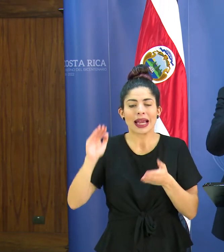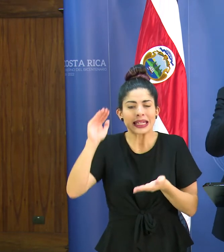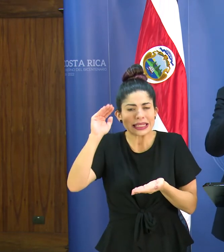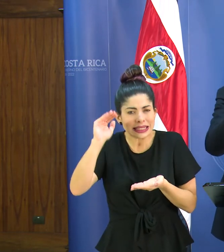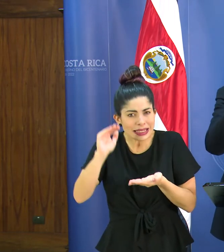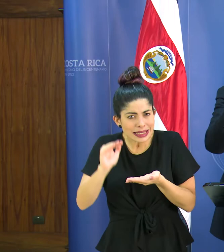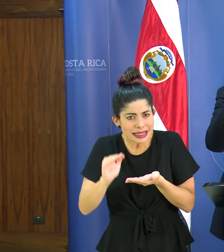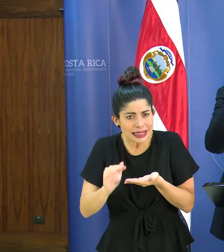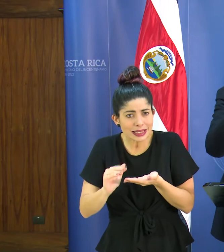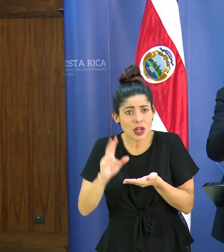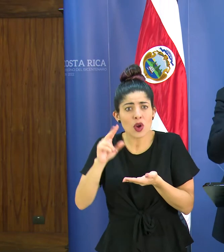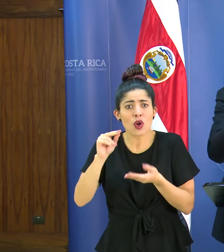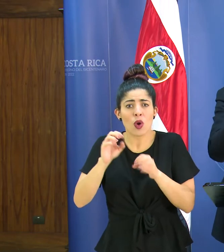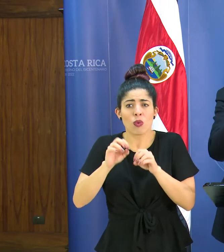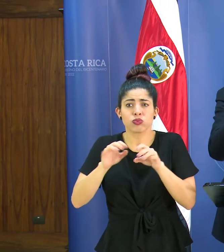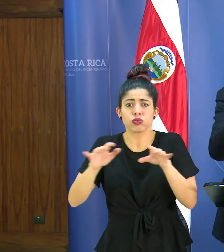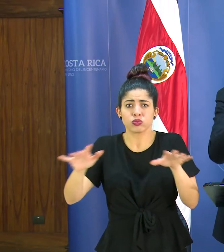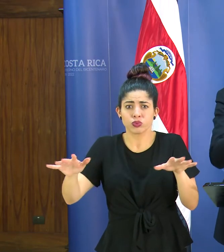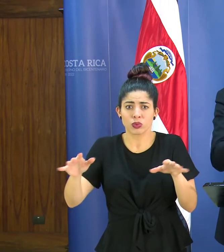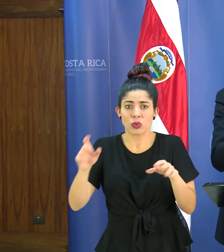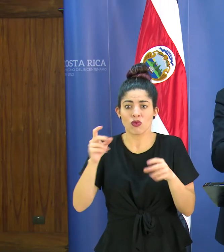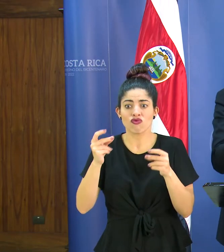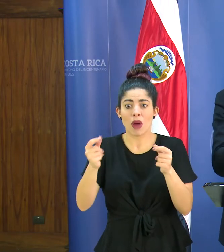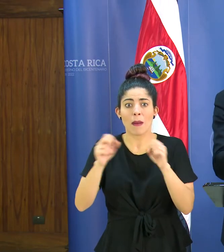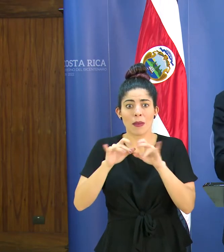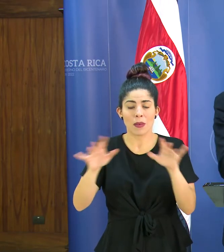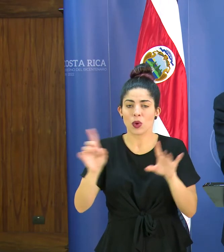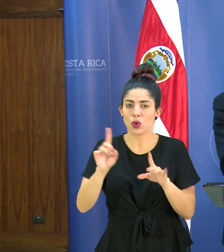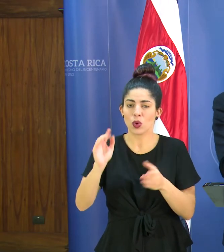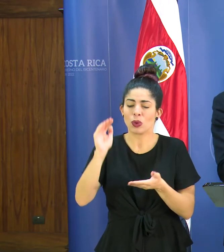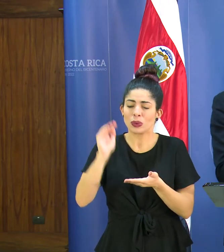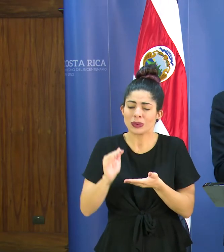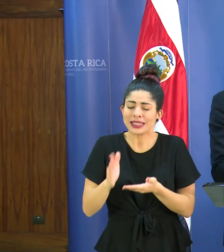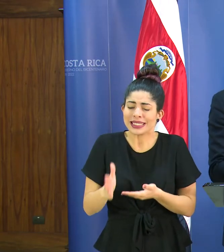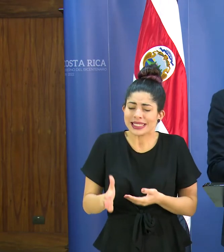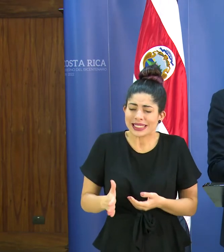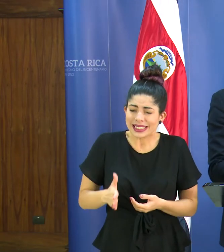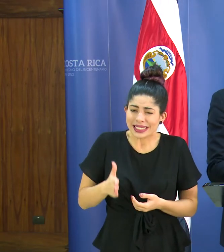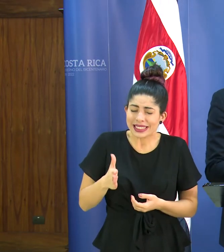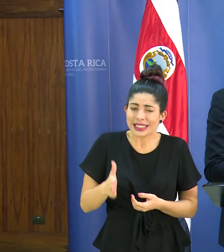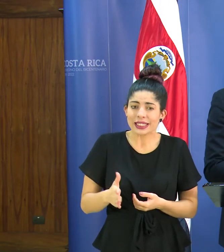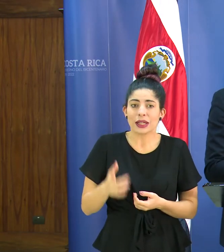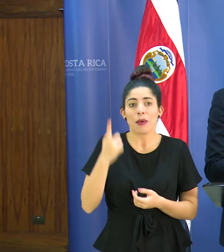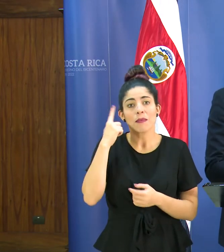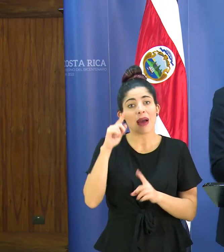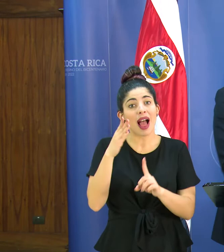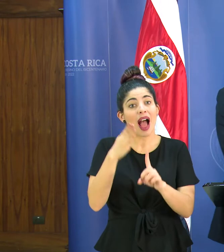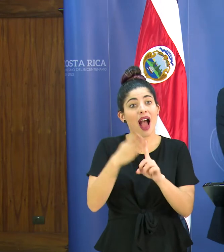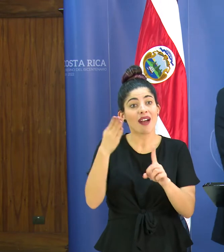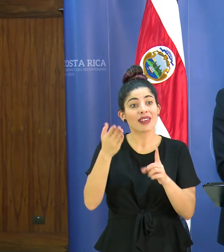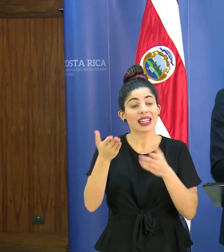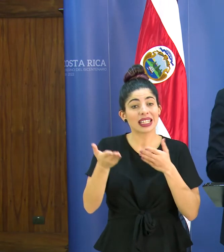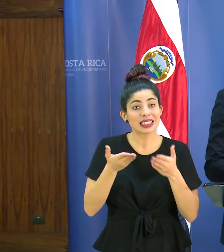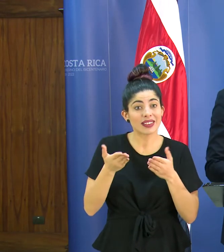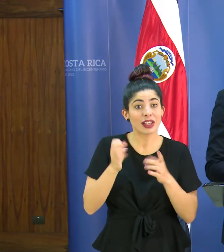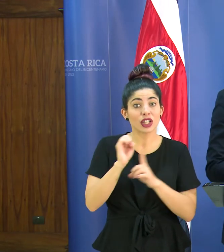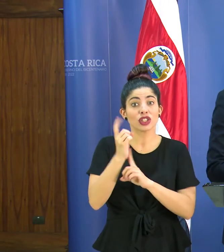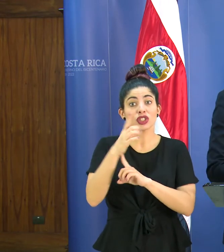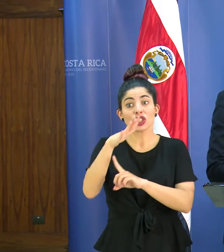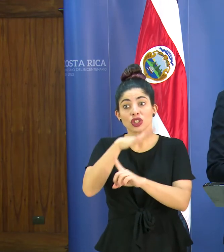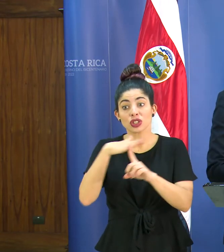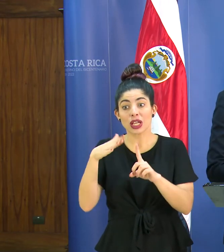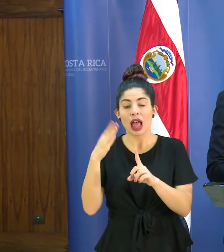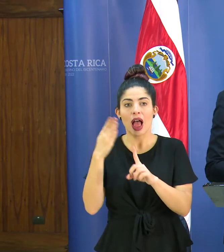de forma eficiente de manera rápida que esa transmisión se retarde lo máximo posible y que la afectación de los servicios y de la sociedad como un todo